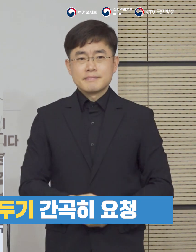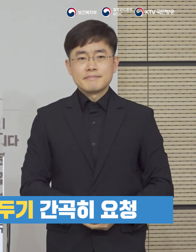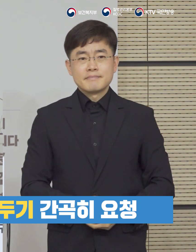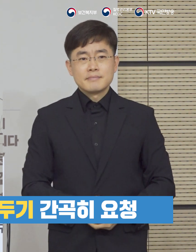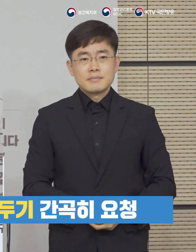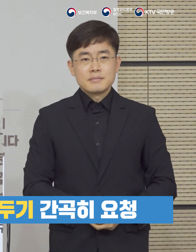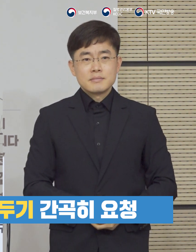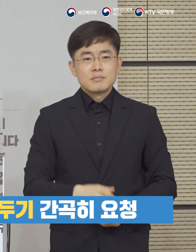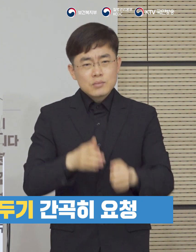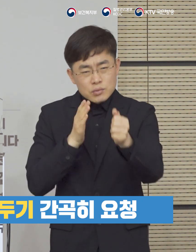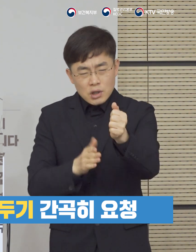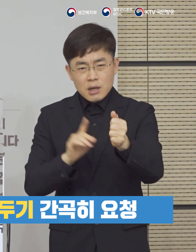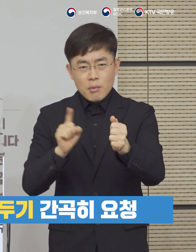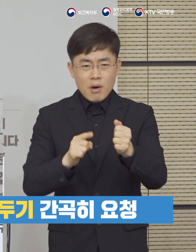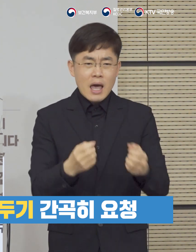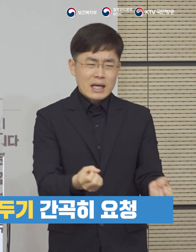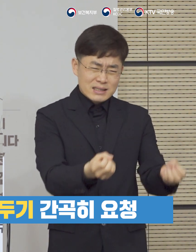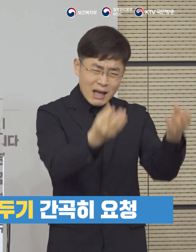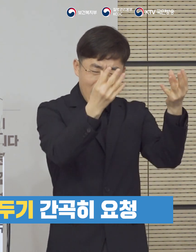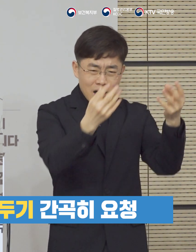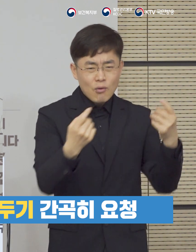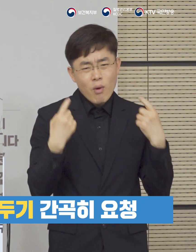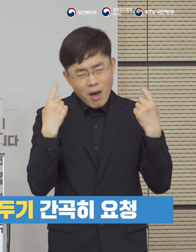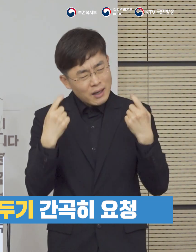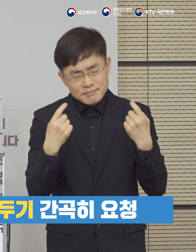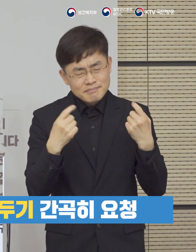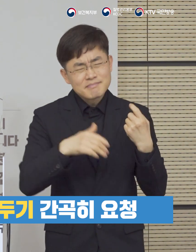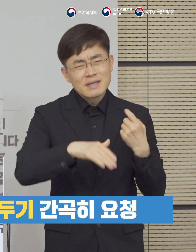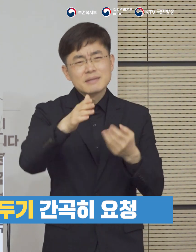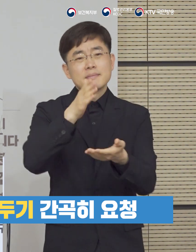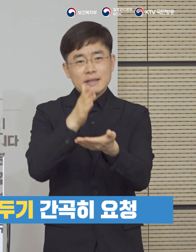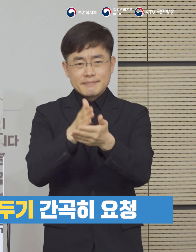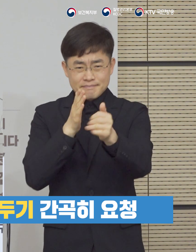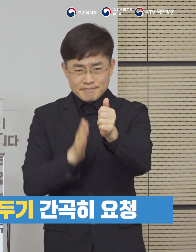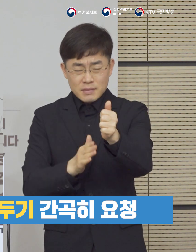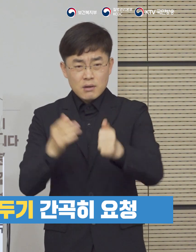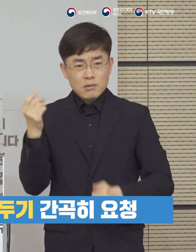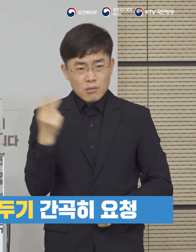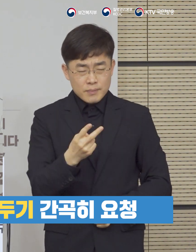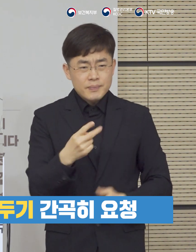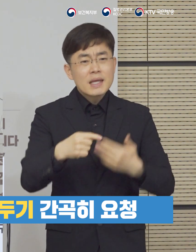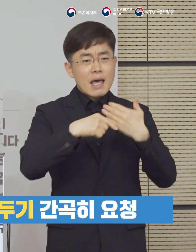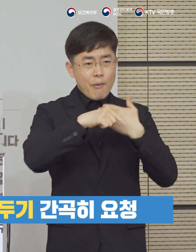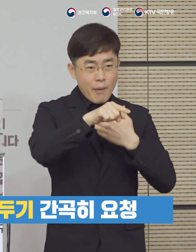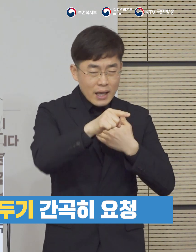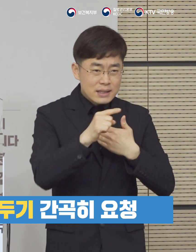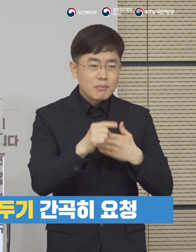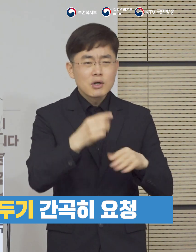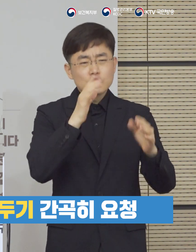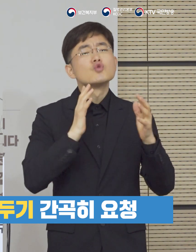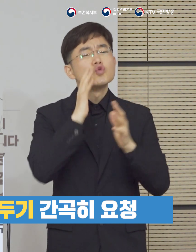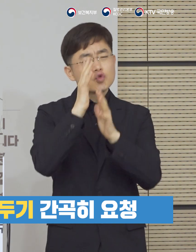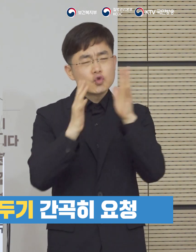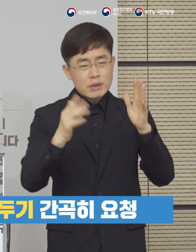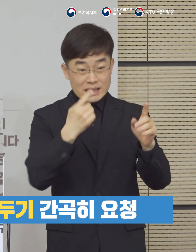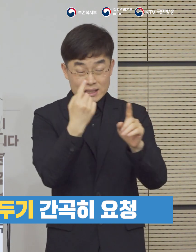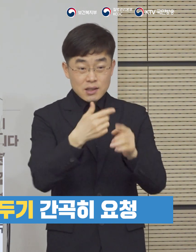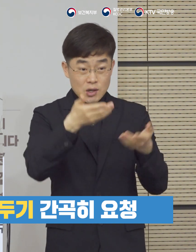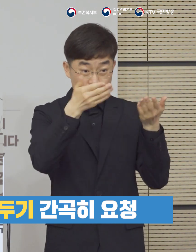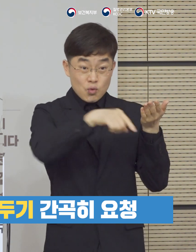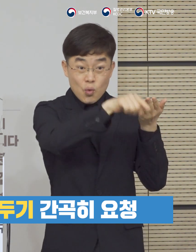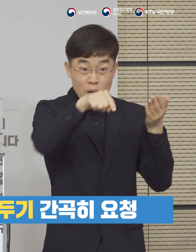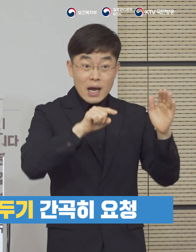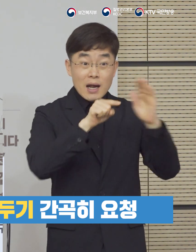가급적 모임이나 행사, 여행 등은 자제하여 주시고 야외 치역시설 등을 이용하는 경우에도